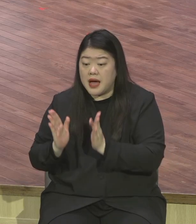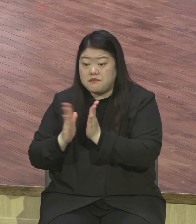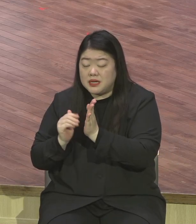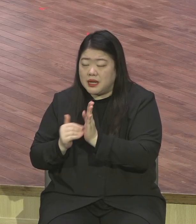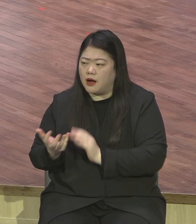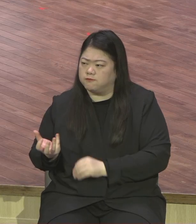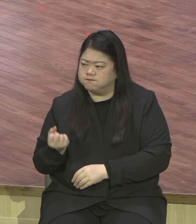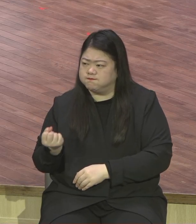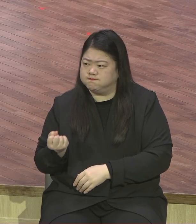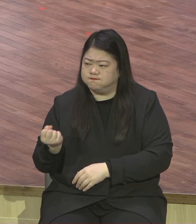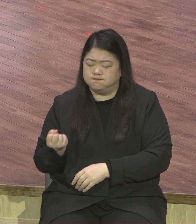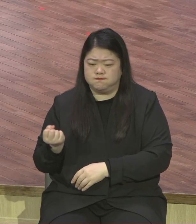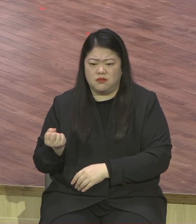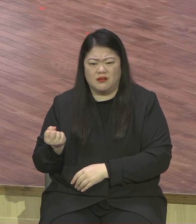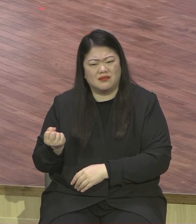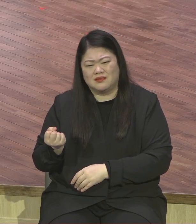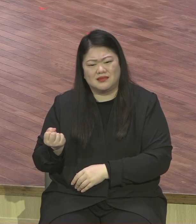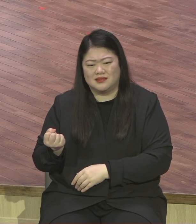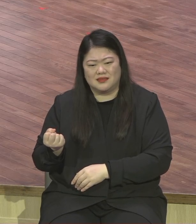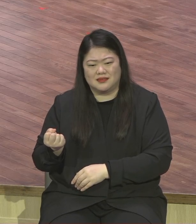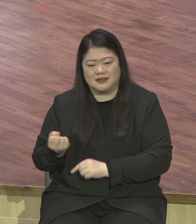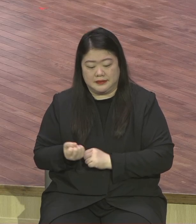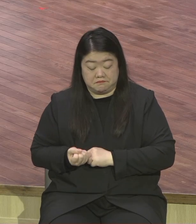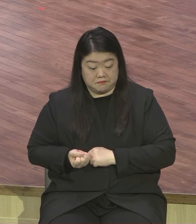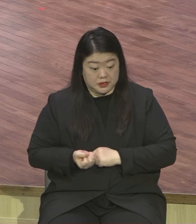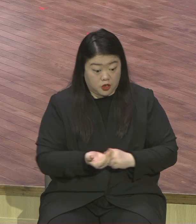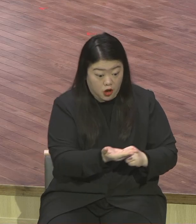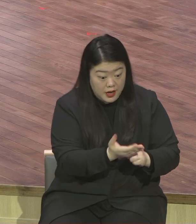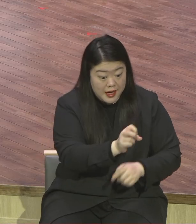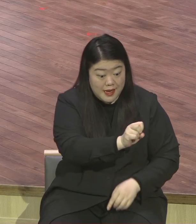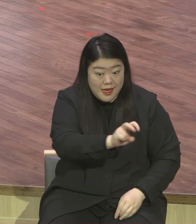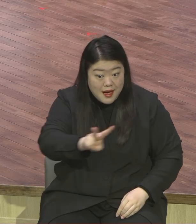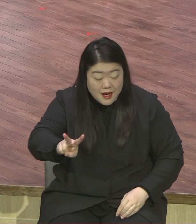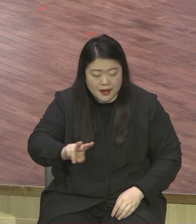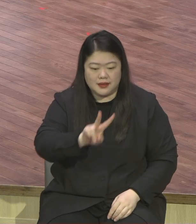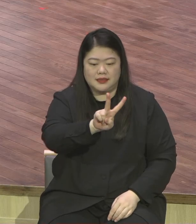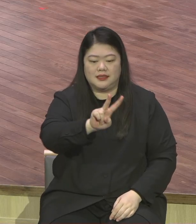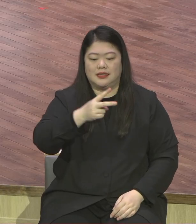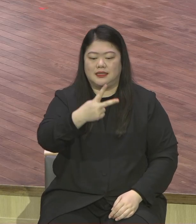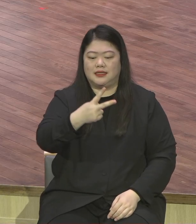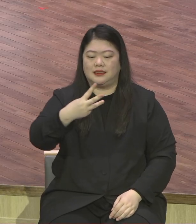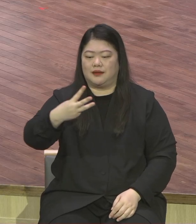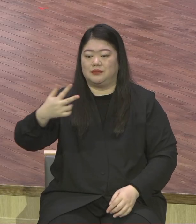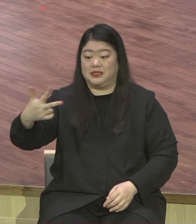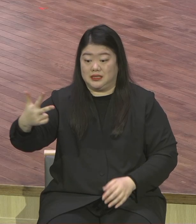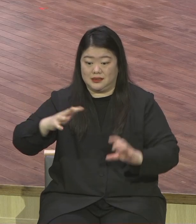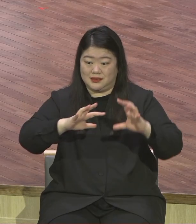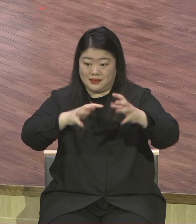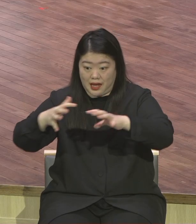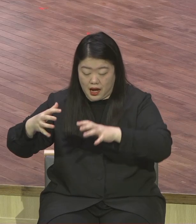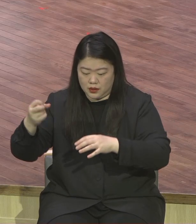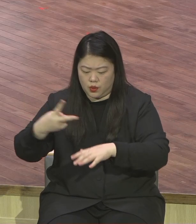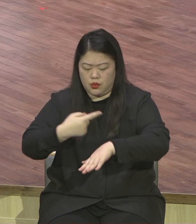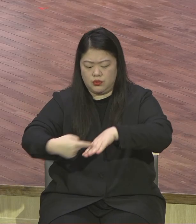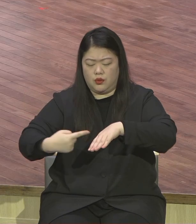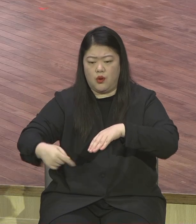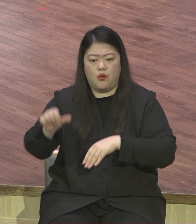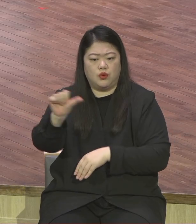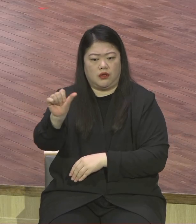그것이 바로 2, 3, 7 나라 5천 종족 이걸 그렇게 살리라는 미션입니다. 우리가 개인적으로는